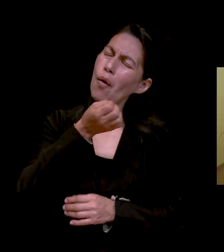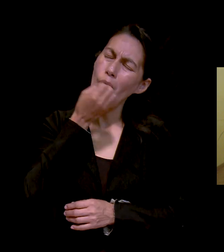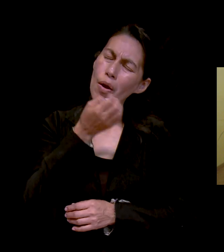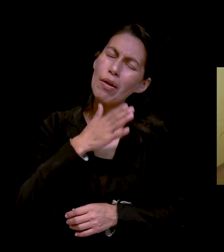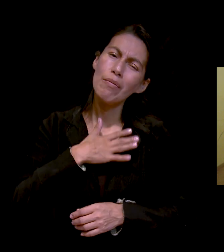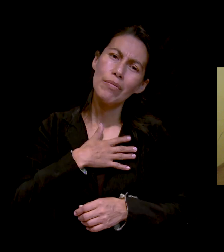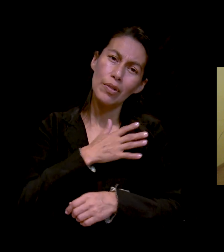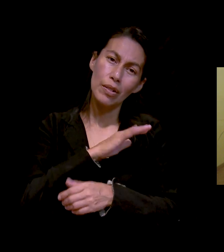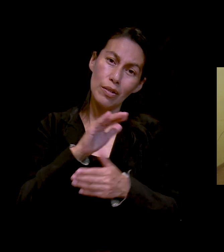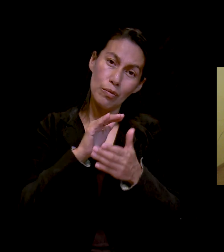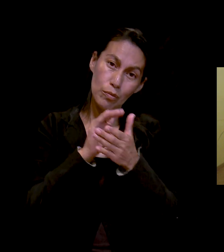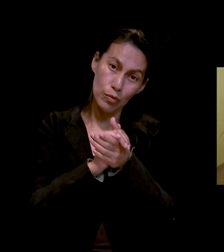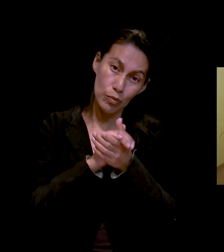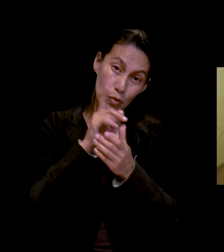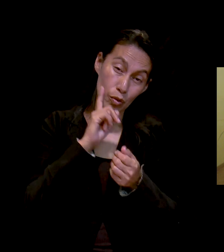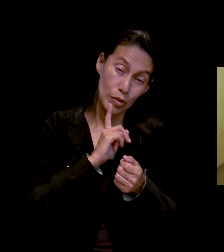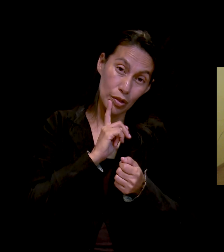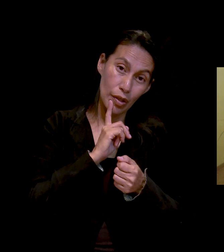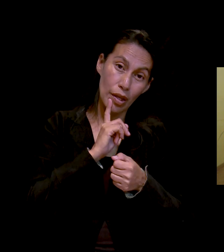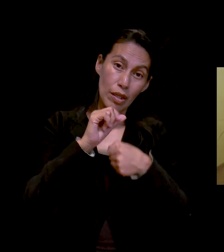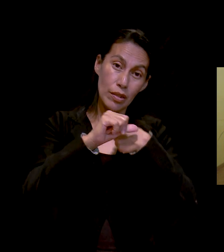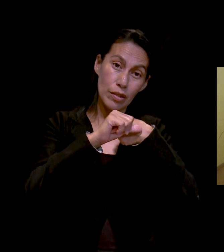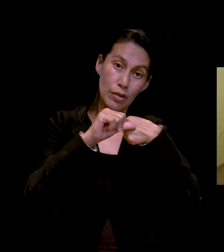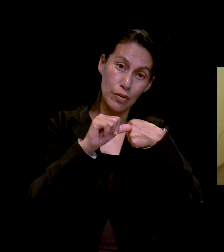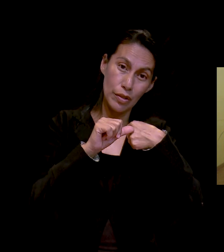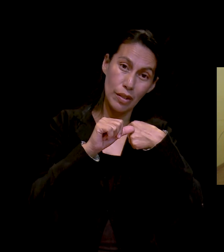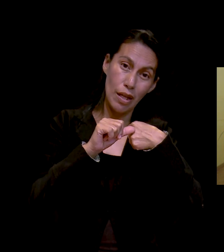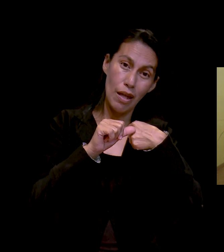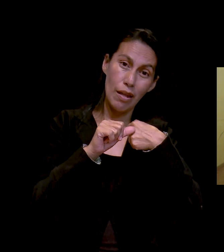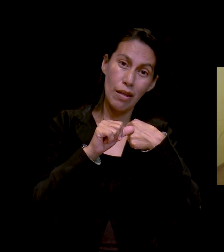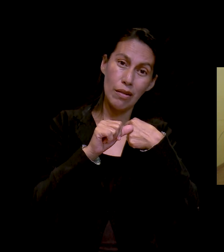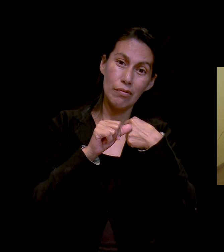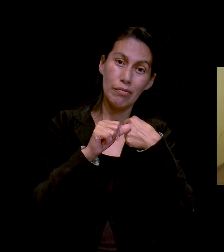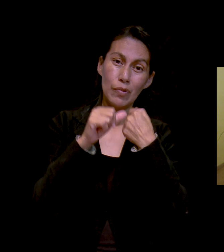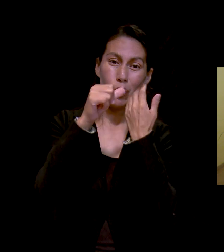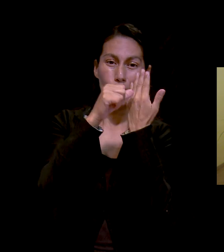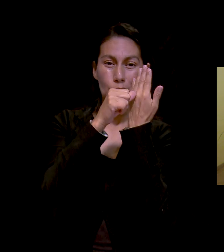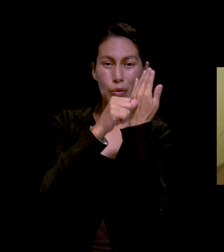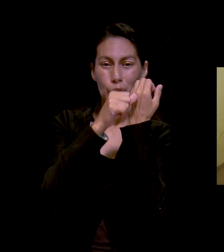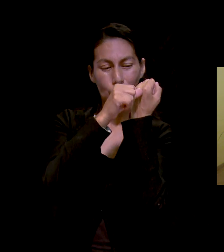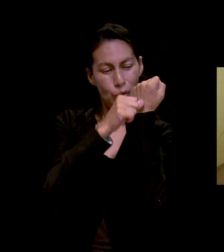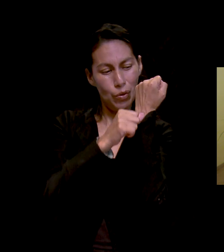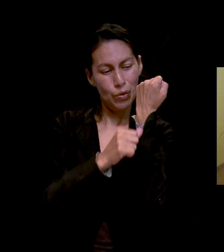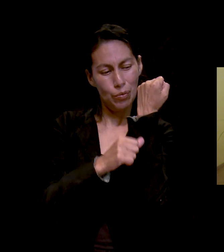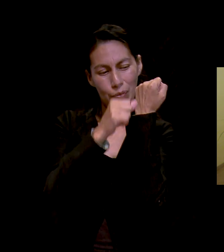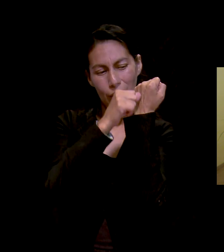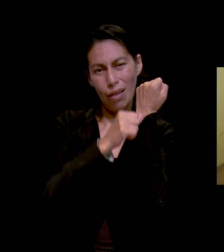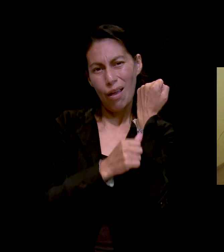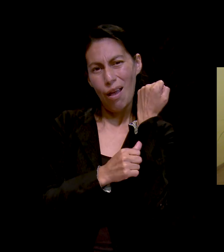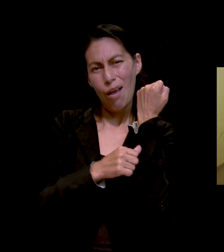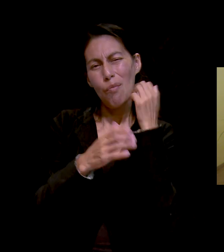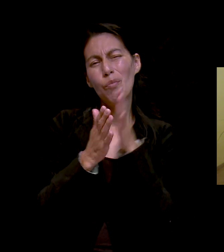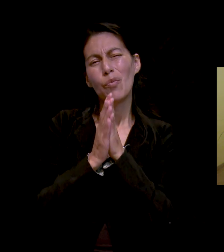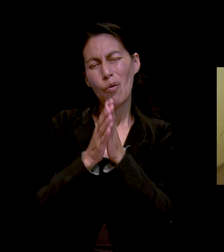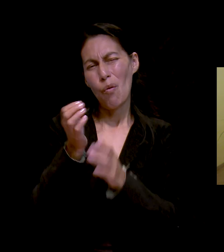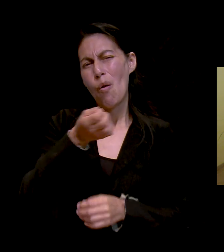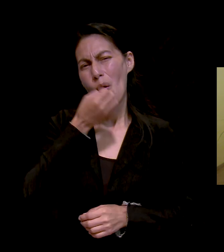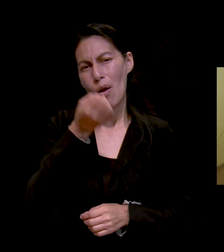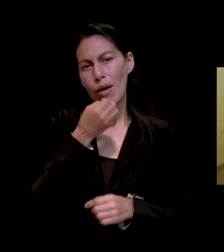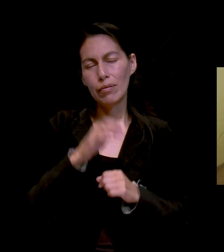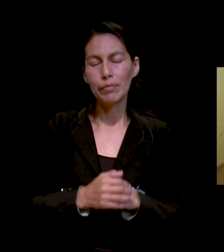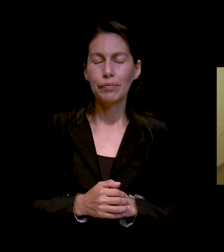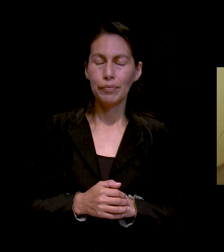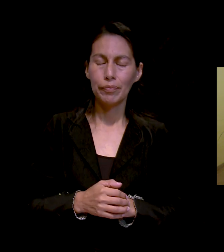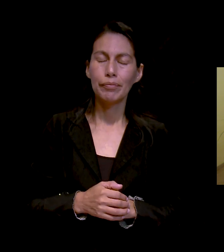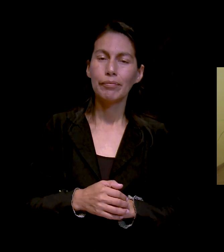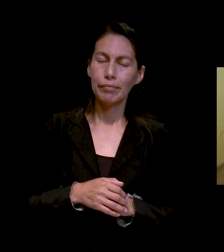También no camina. Dios nos escuche. Amén. Nos unimos a ti, Juvenal. Gracias por ver este programa